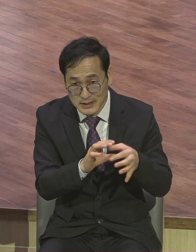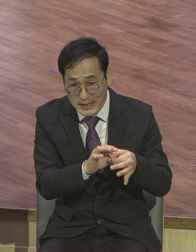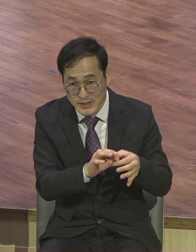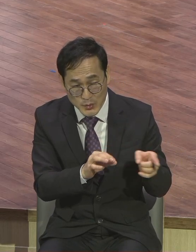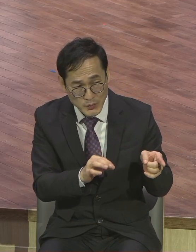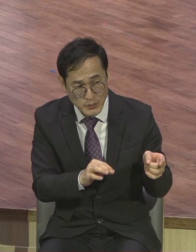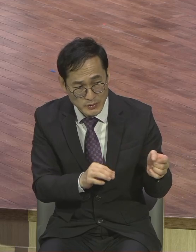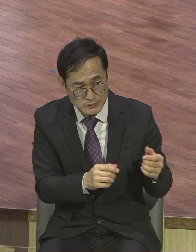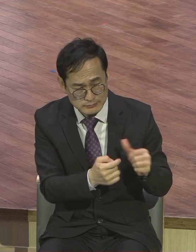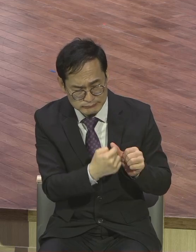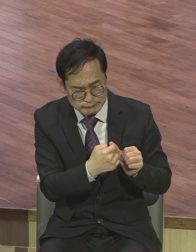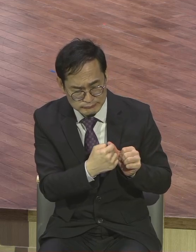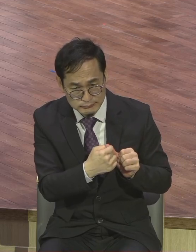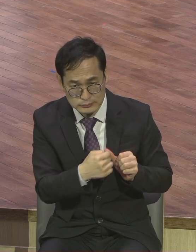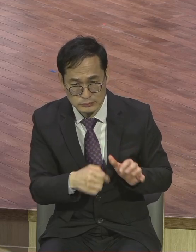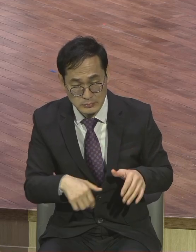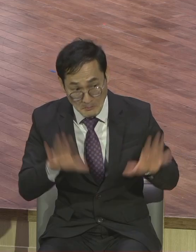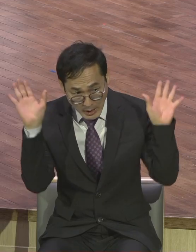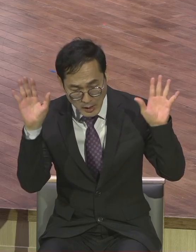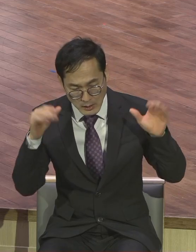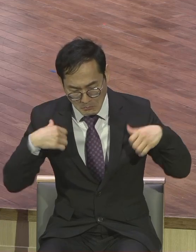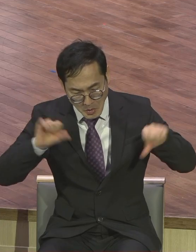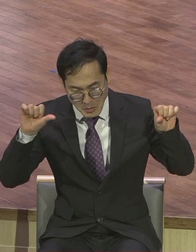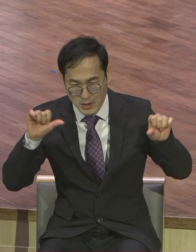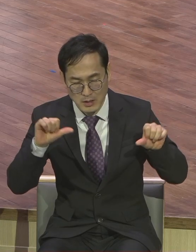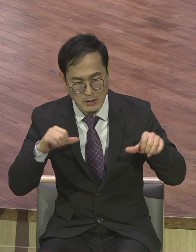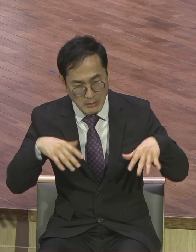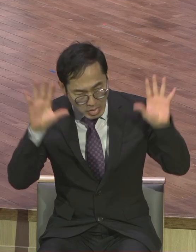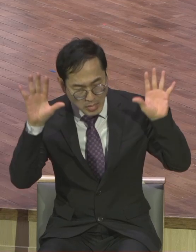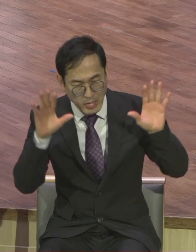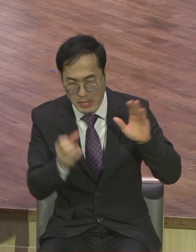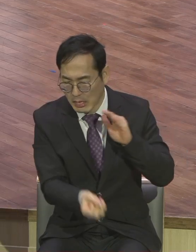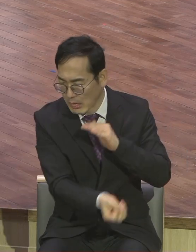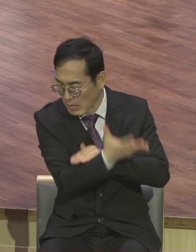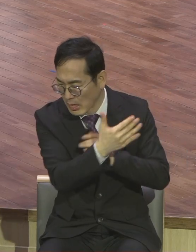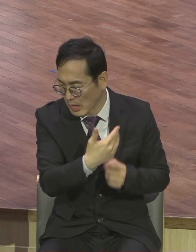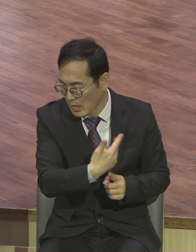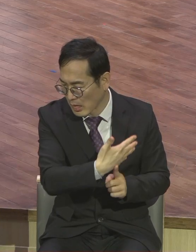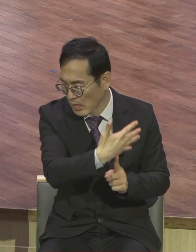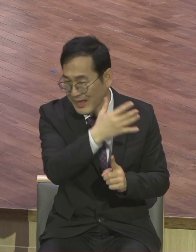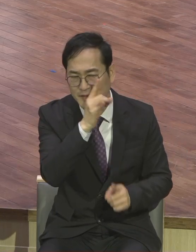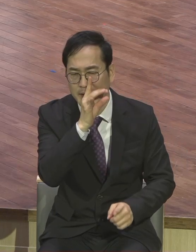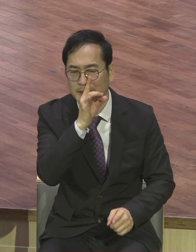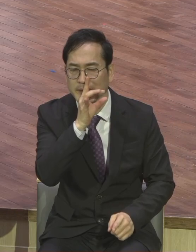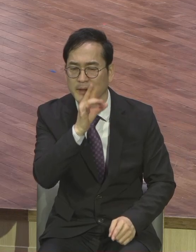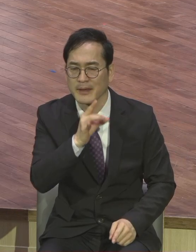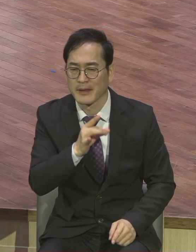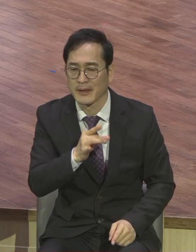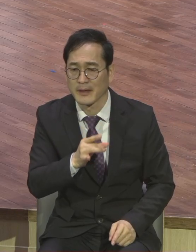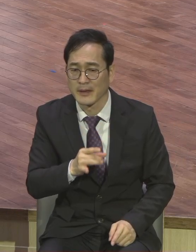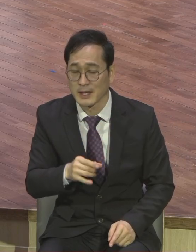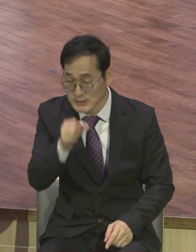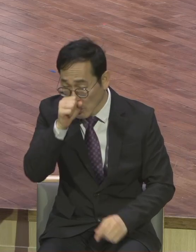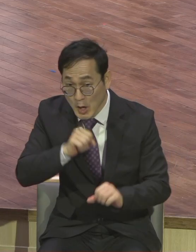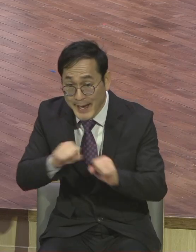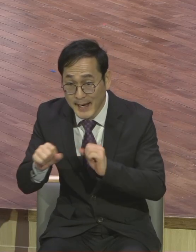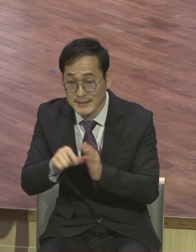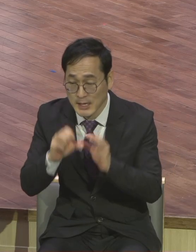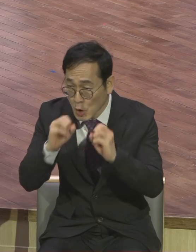말아란 뜻이 있습니다 우리가 선을 행하는 동안에 악이 가만히 있습니까 아닙니다 계속 힘 빼기 작전합니다